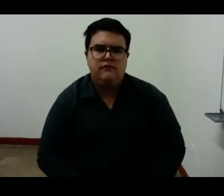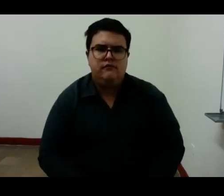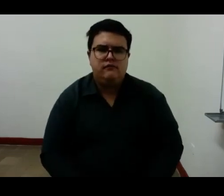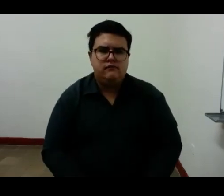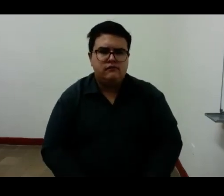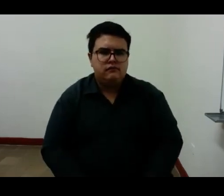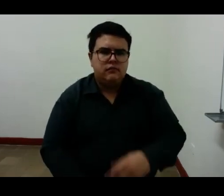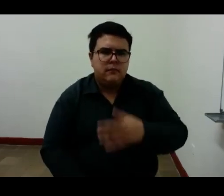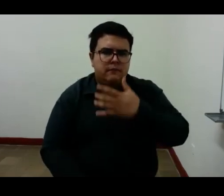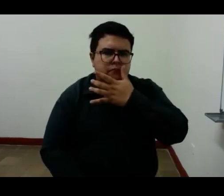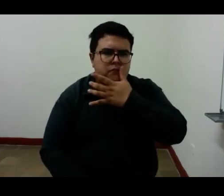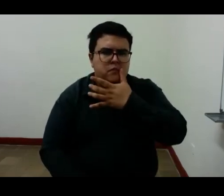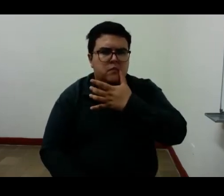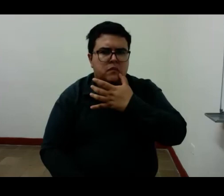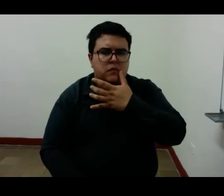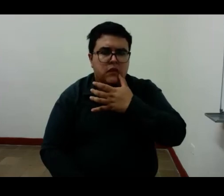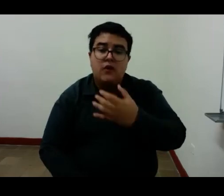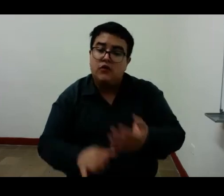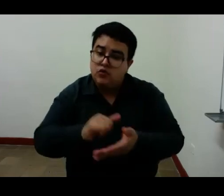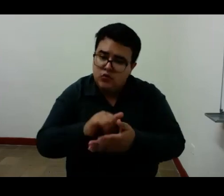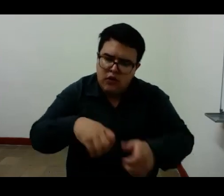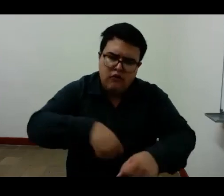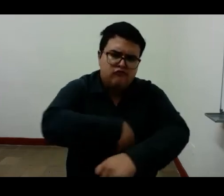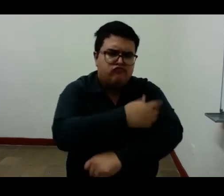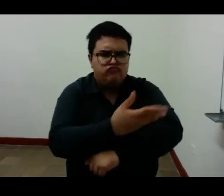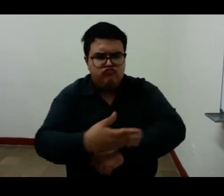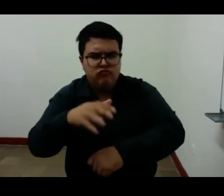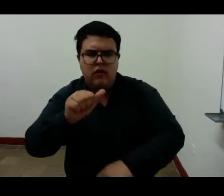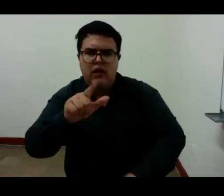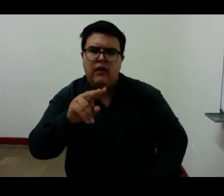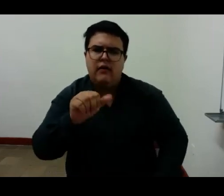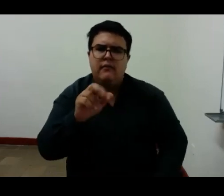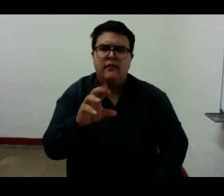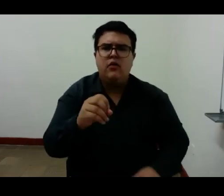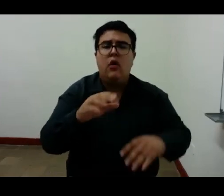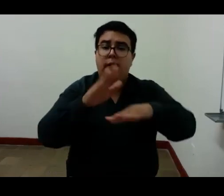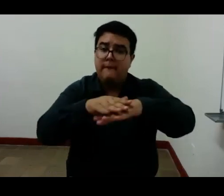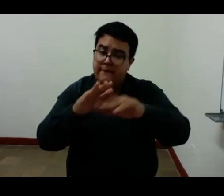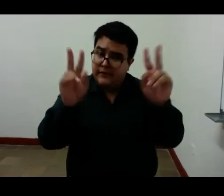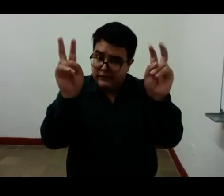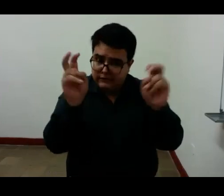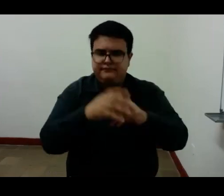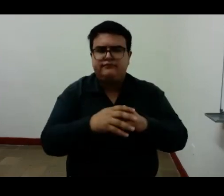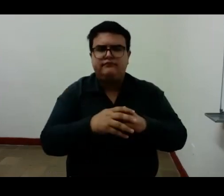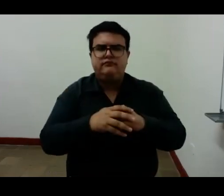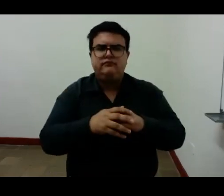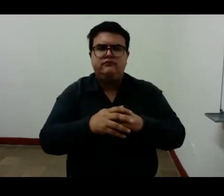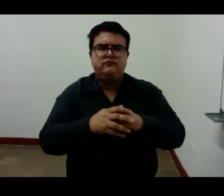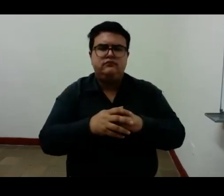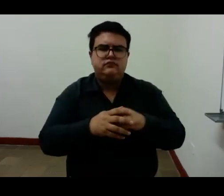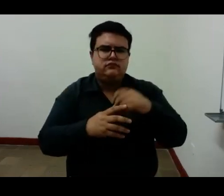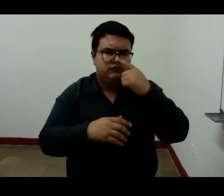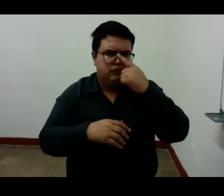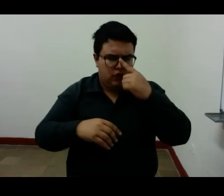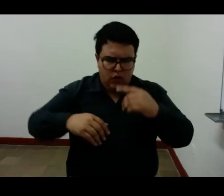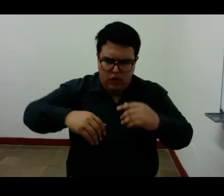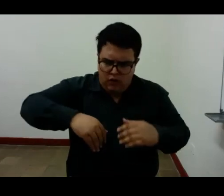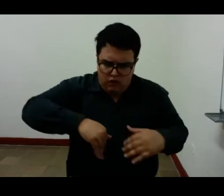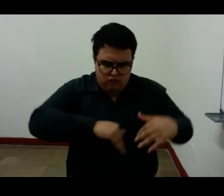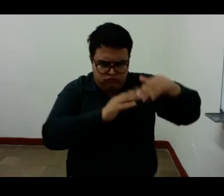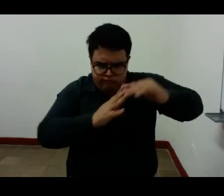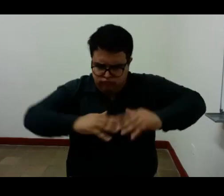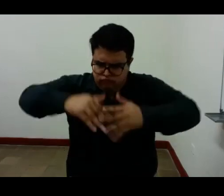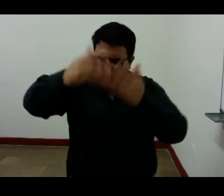pues en ese poema Álvaro Campos dice y hay una sinfonía de sensaciones